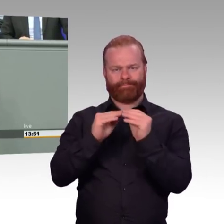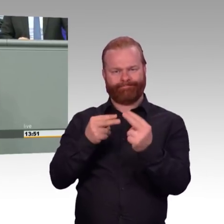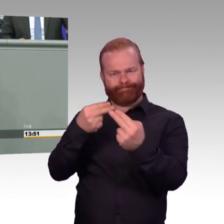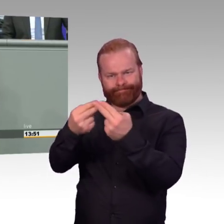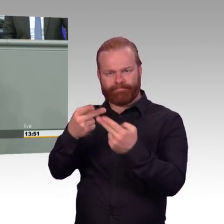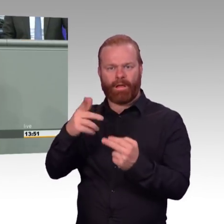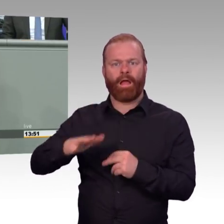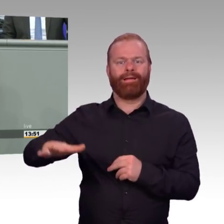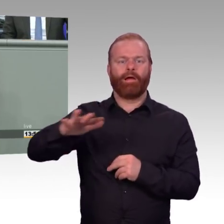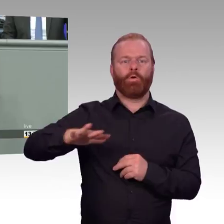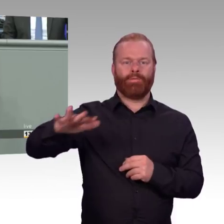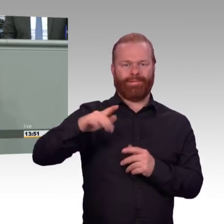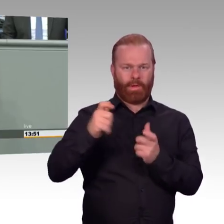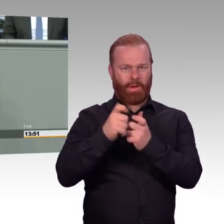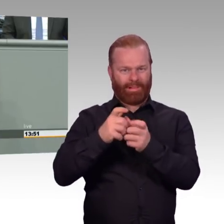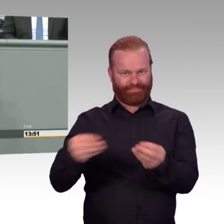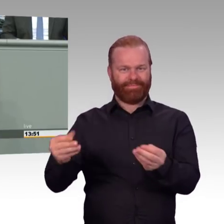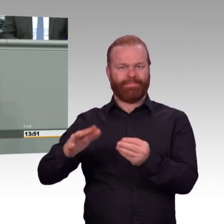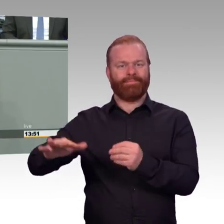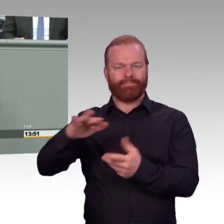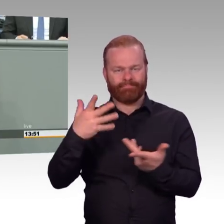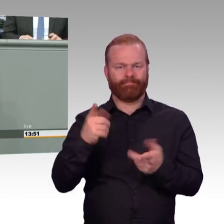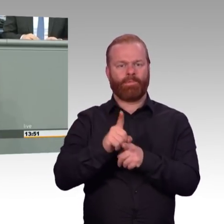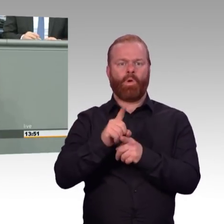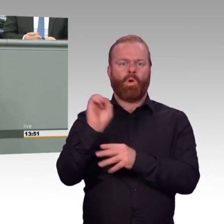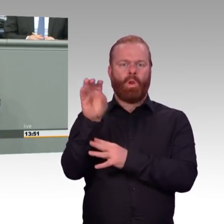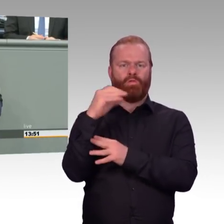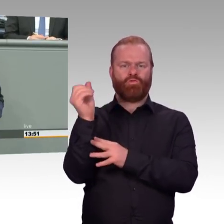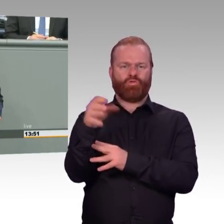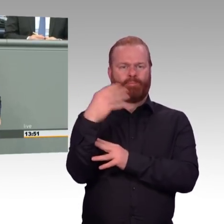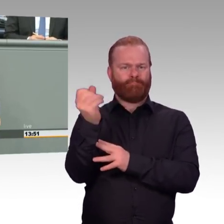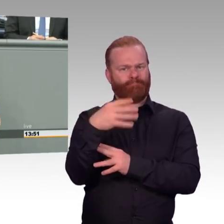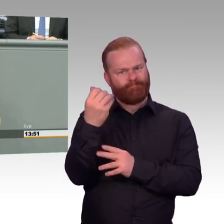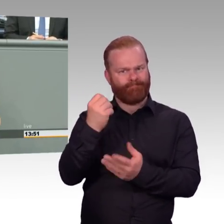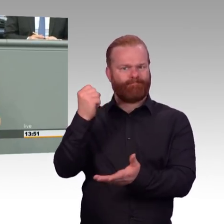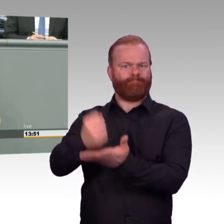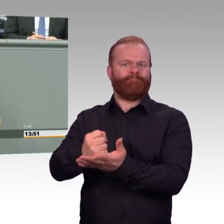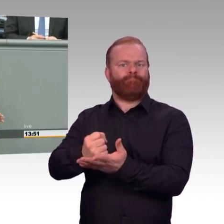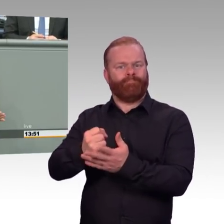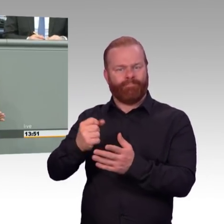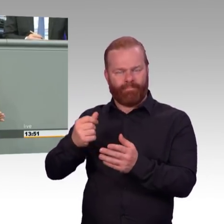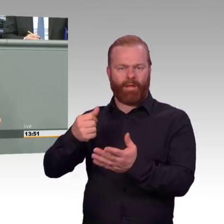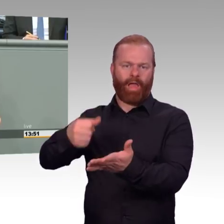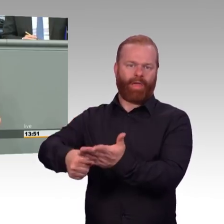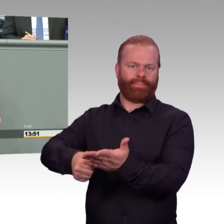aktivieren und eben nicht langfristig alimentieren. Wir müssen Grundlagen für Zukunftschancen legen. Und Sie schreiben ja richtig